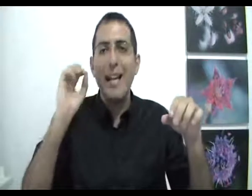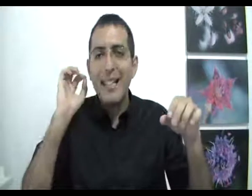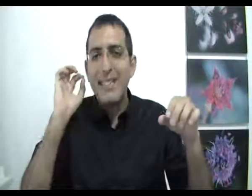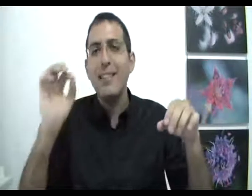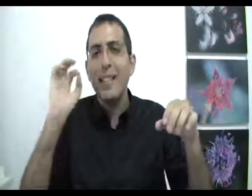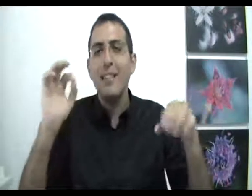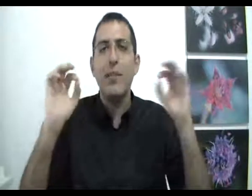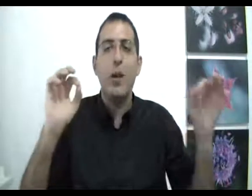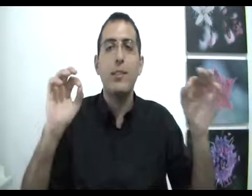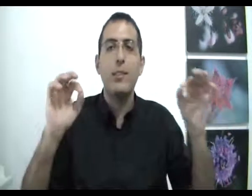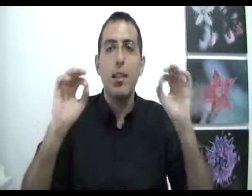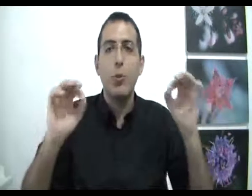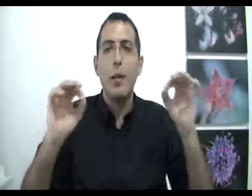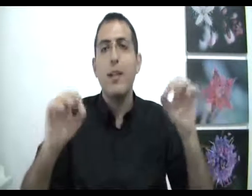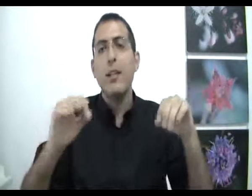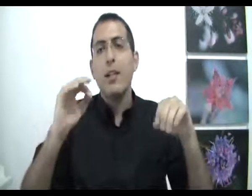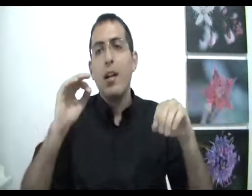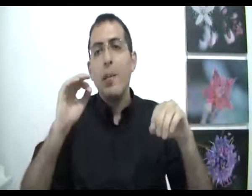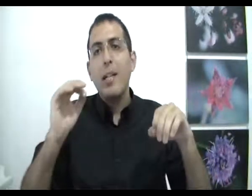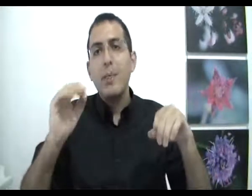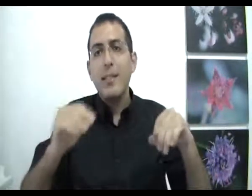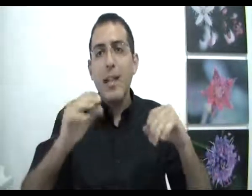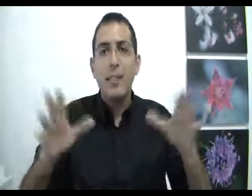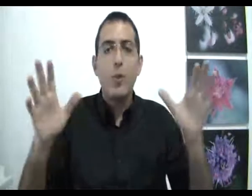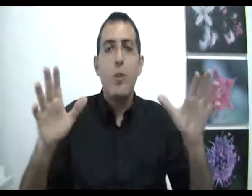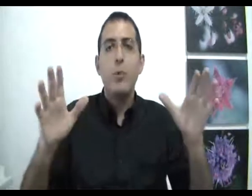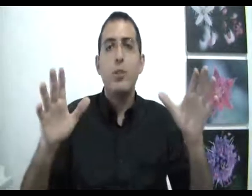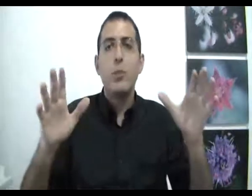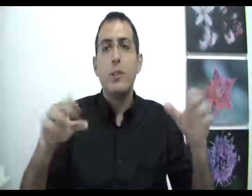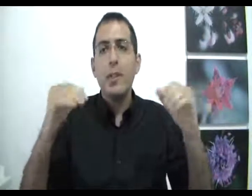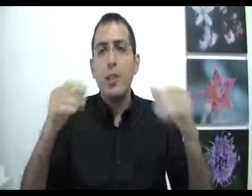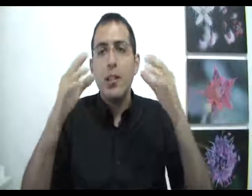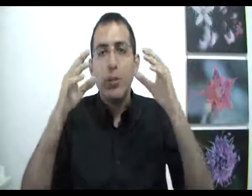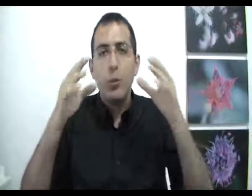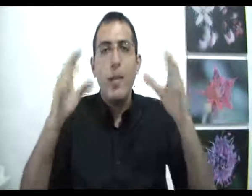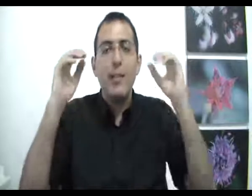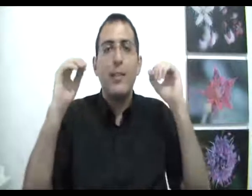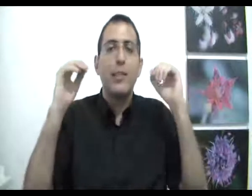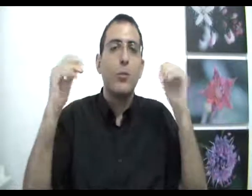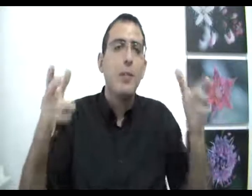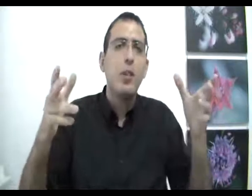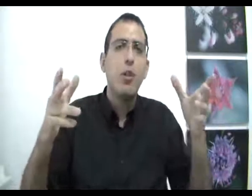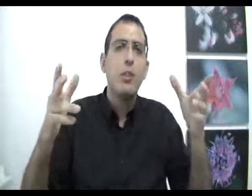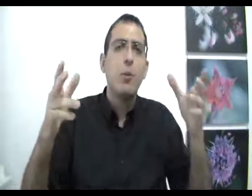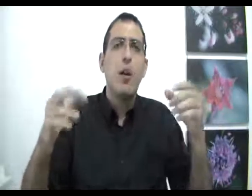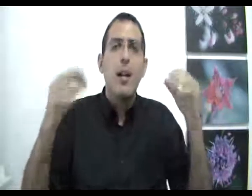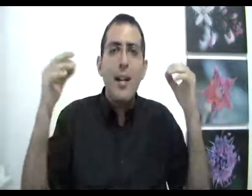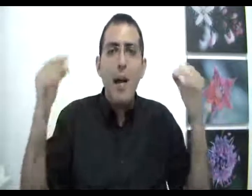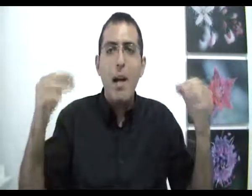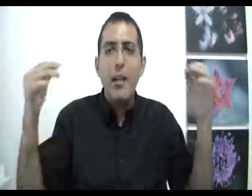רציתי את זה ולא רציתי את זה לדוגמה בינם שיעשה עכשיו כל פעולה שהוא רוצה, לינם עכשיו שומע את הארצה הזאת בינם צריך לשאול לעצמו למה אני